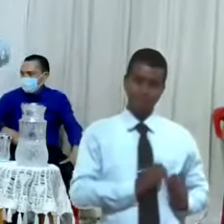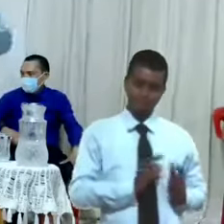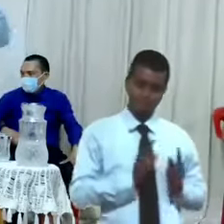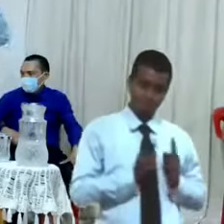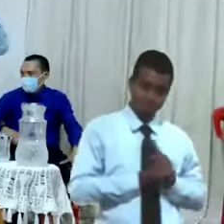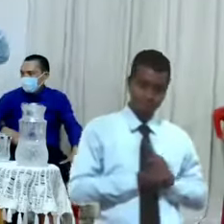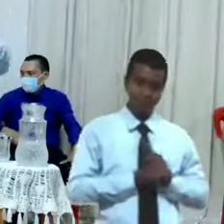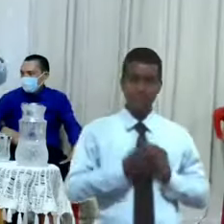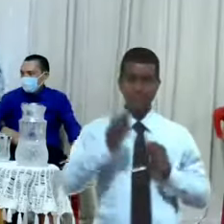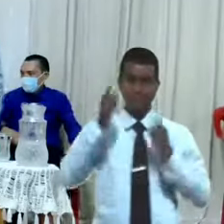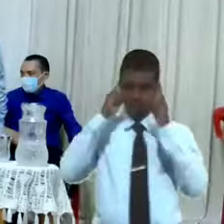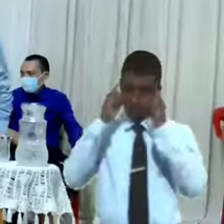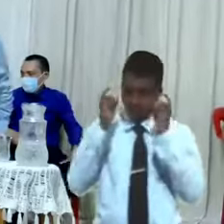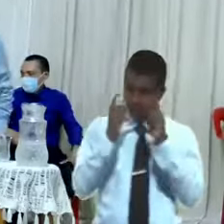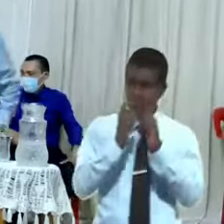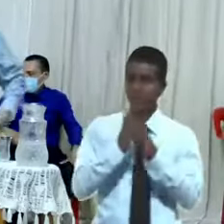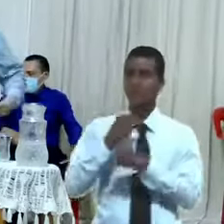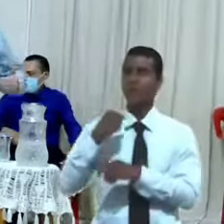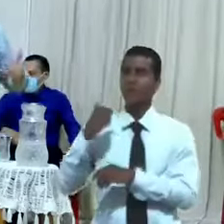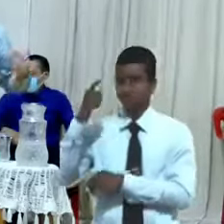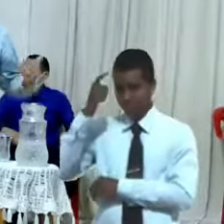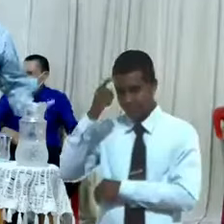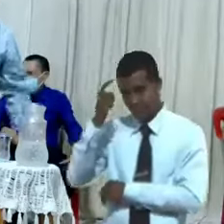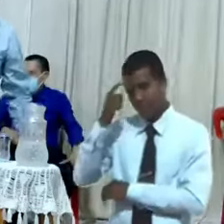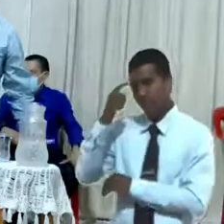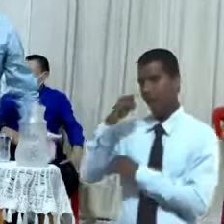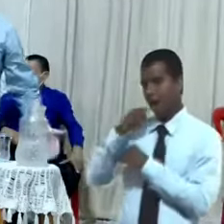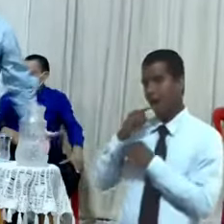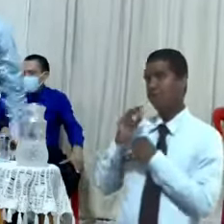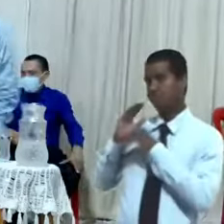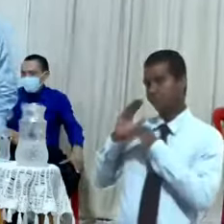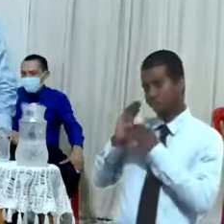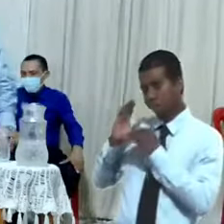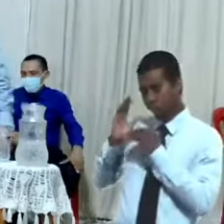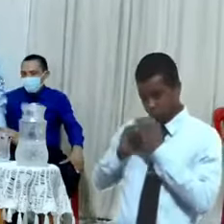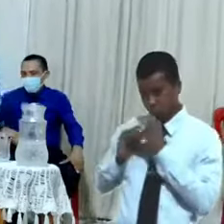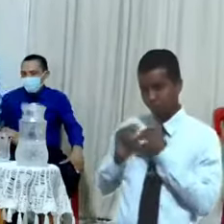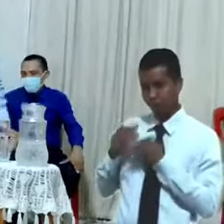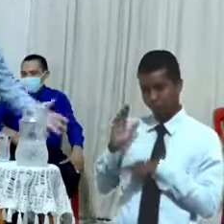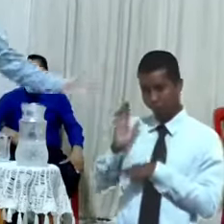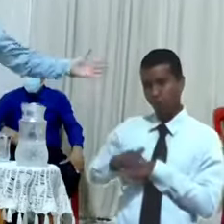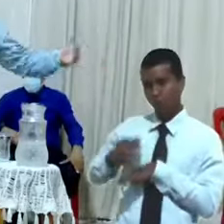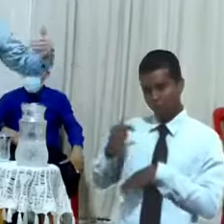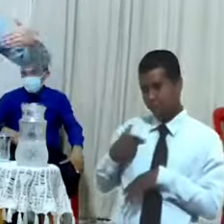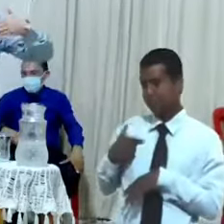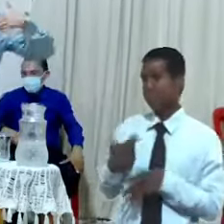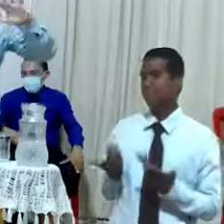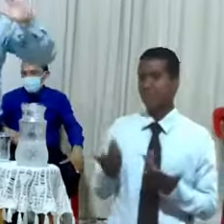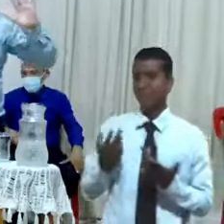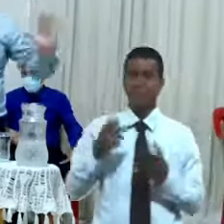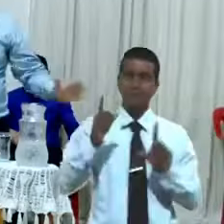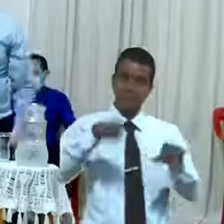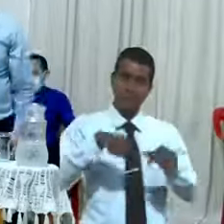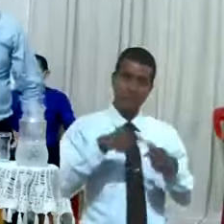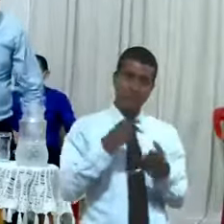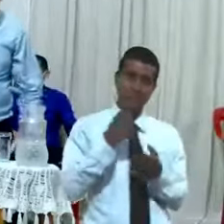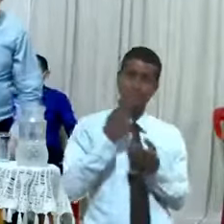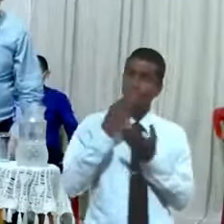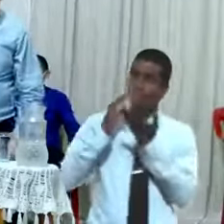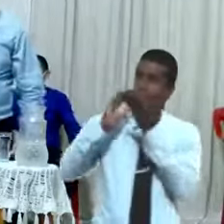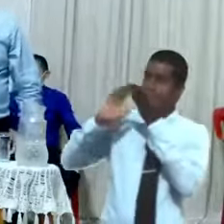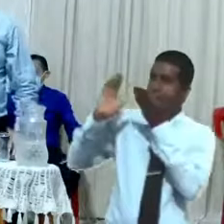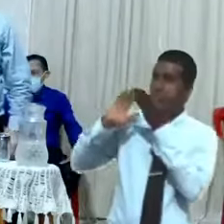es aceptar culpabilidad, es pedir perdón, gloria al Señor y una cantidad